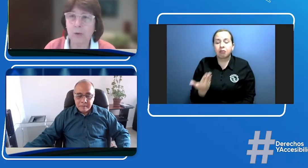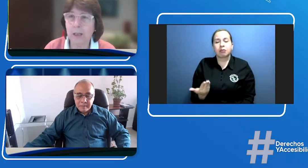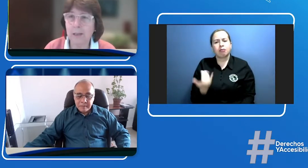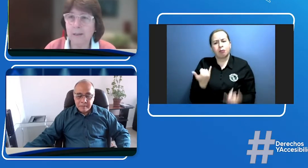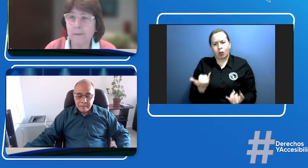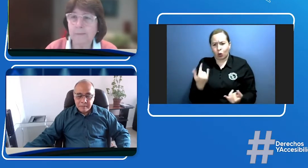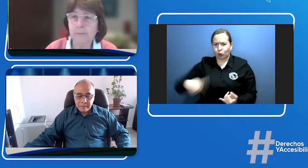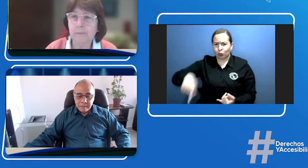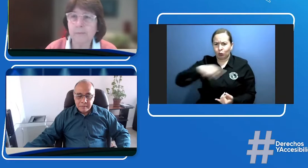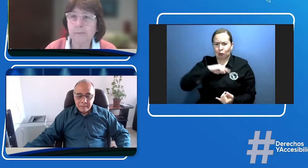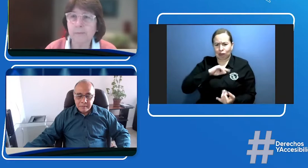ustedes.